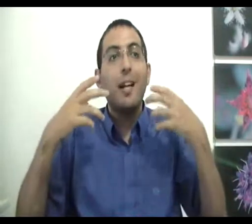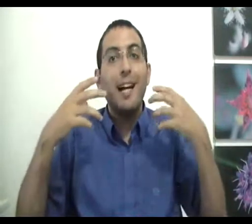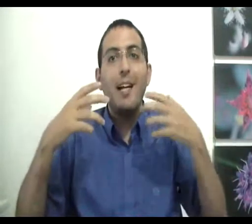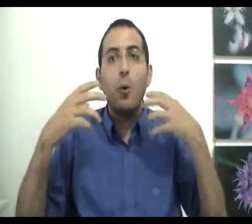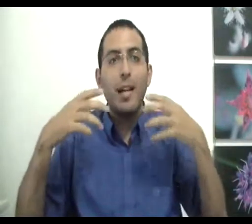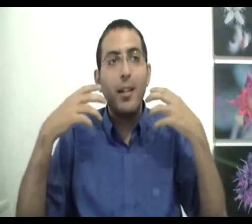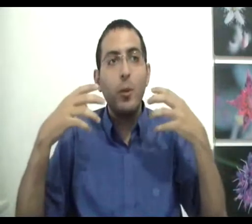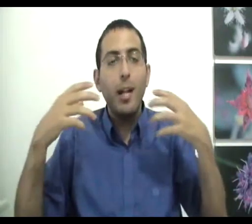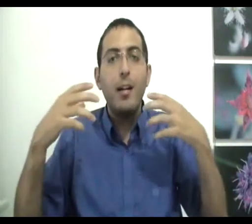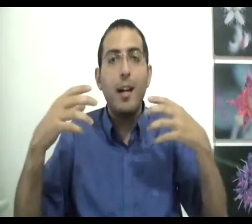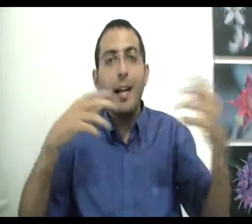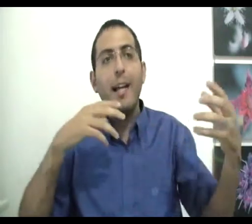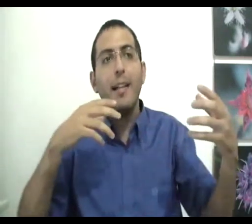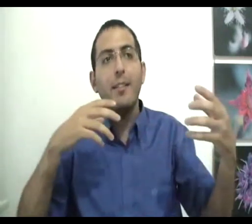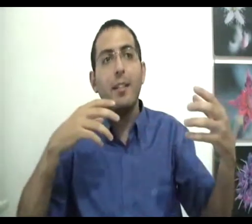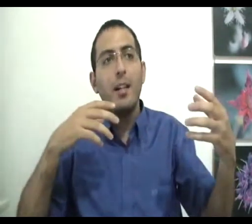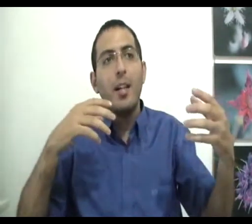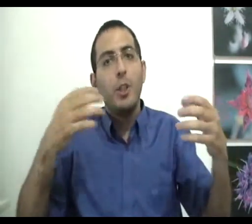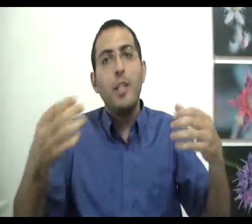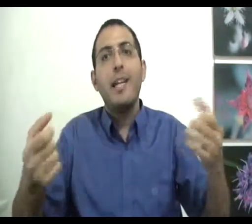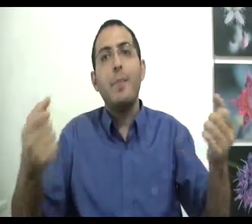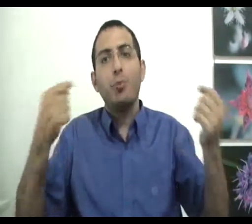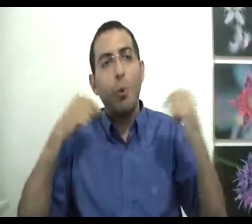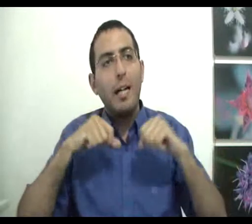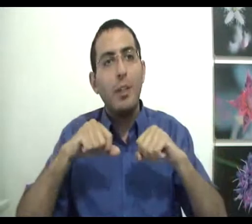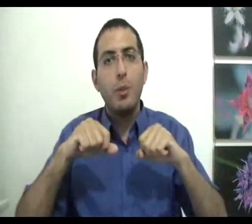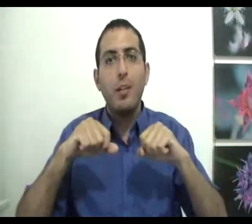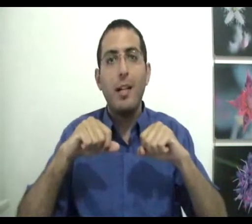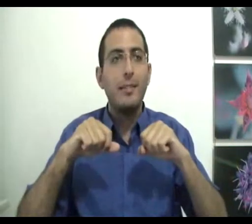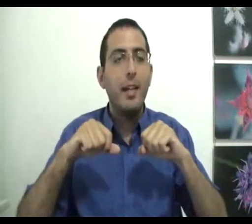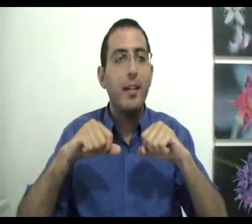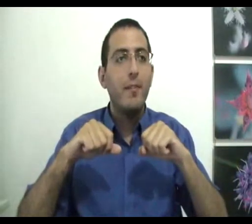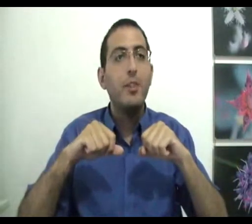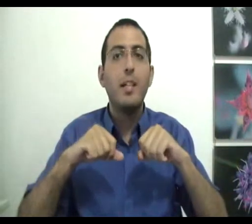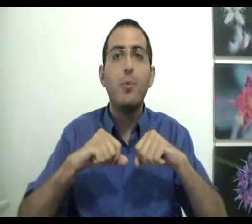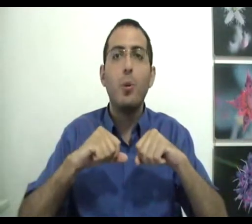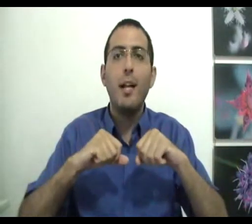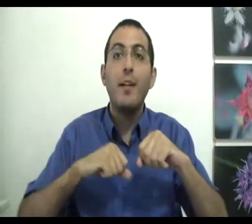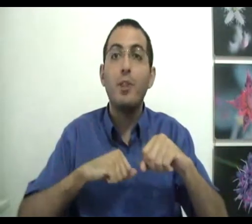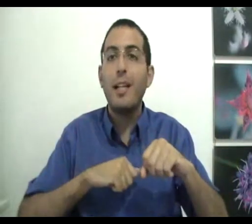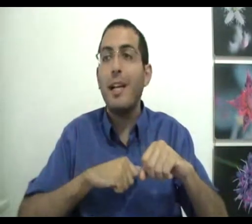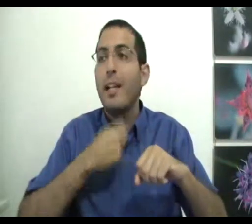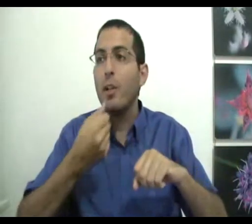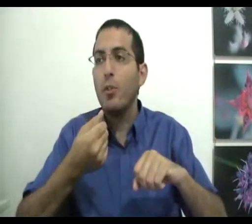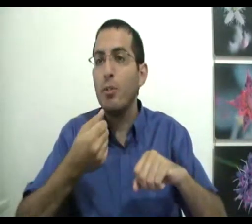הנאה כל כך גדולה, אחרת, שהיא גם תוכל להשאיר אותך בזה, ושהיא גם תוכל לאפשר לך להנות